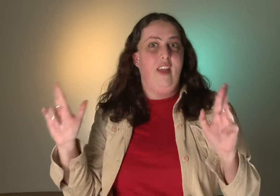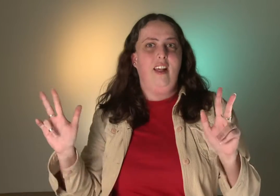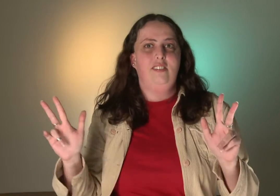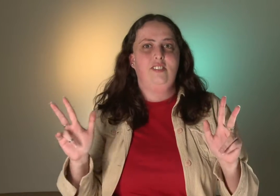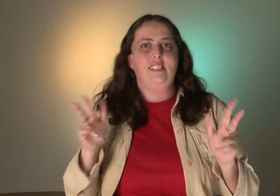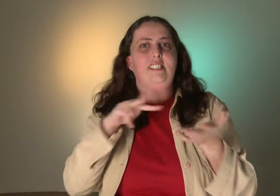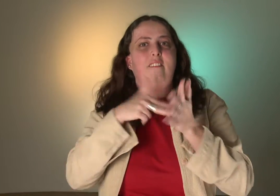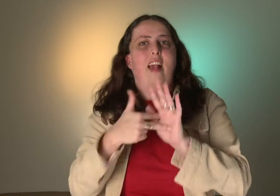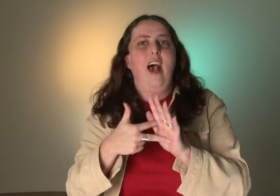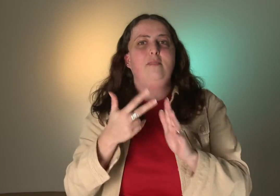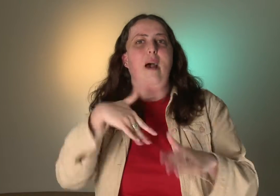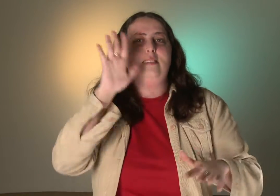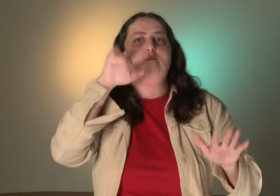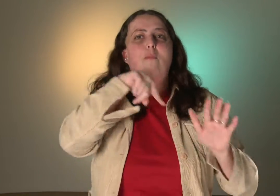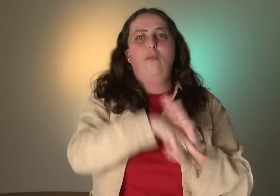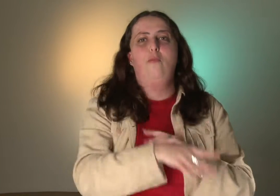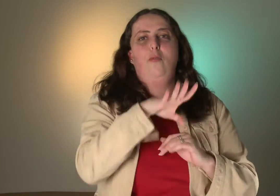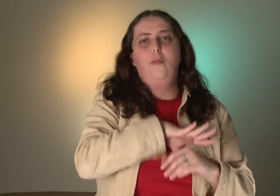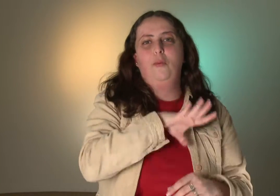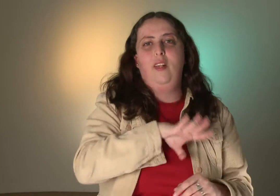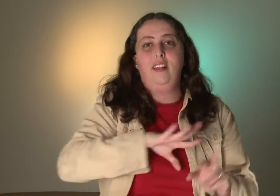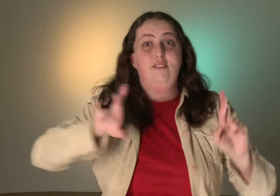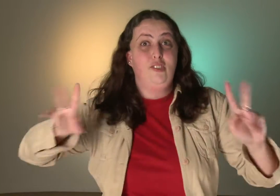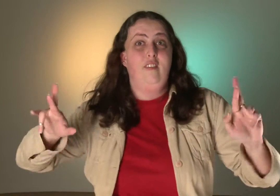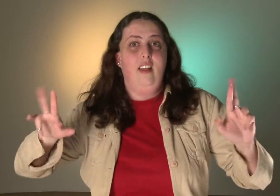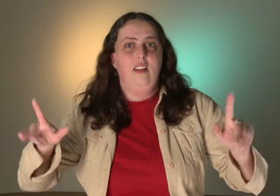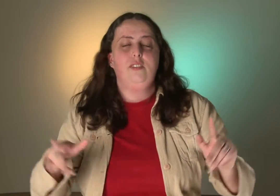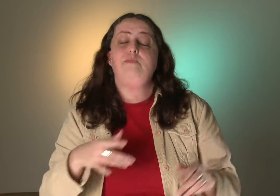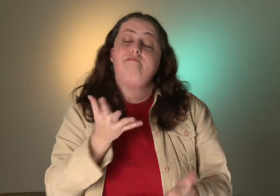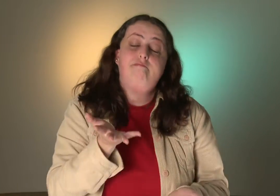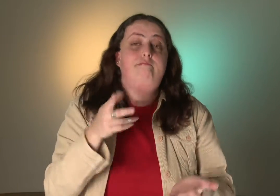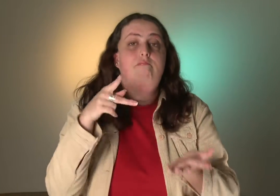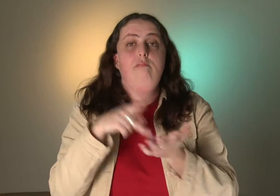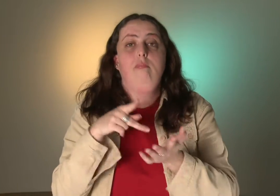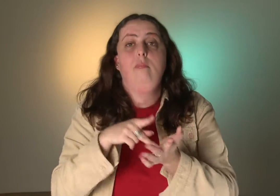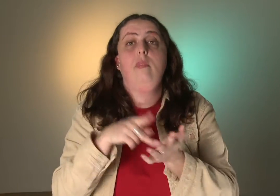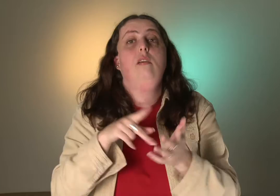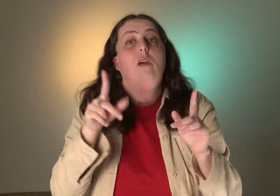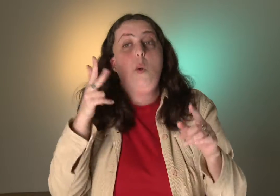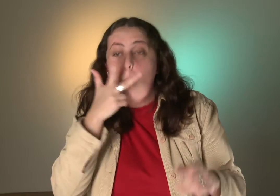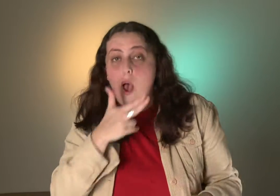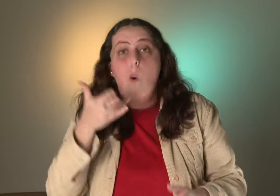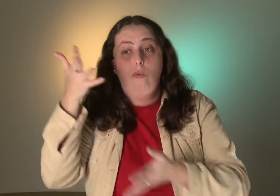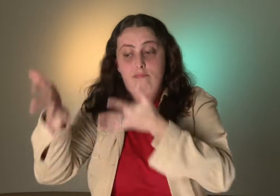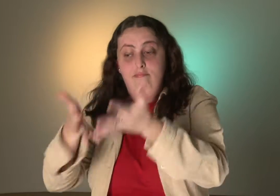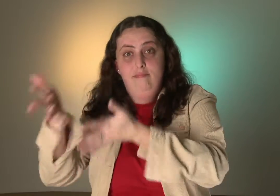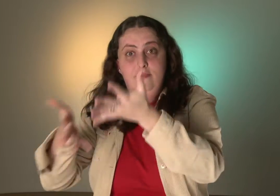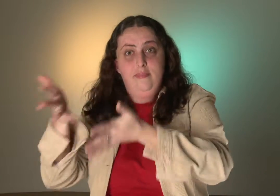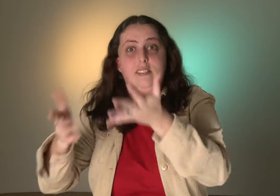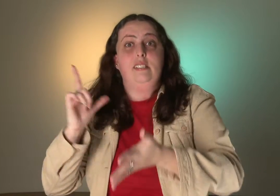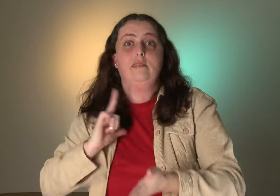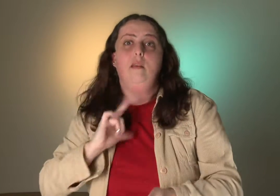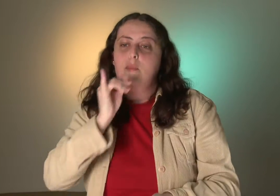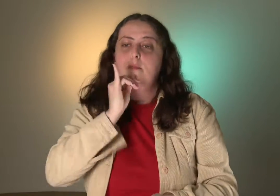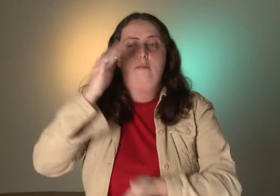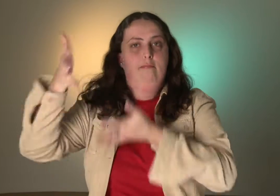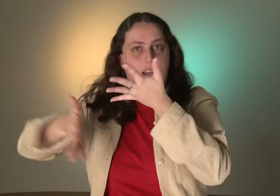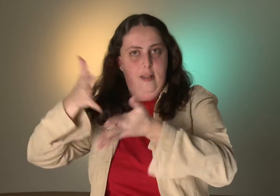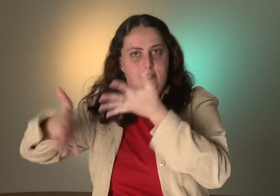não é esse significado. Português é uma coisa mais profunda. Então, é a mesma coisa na língua de sinais. Mas, por exemplo, na